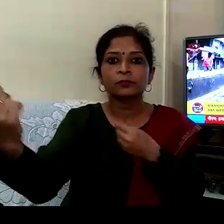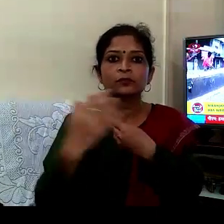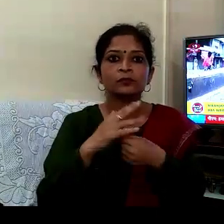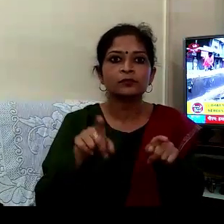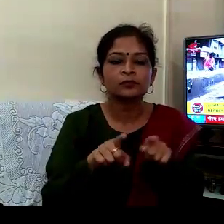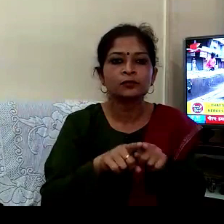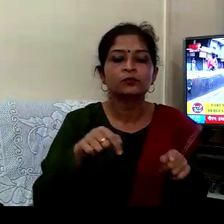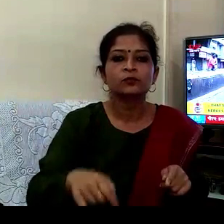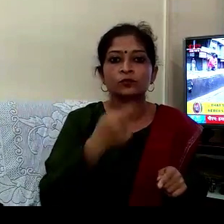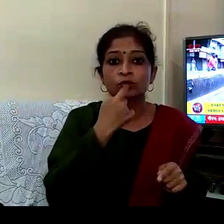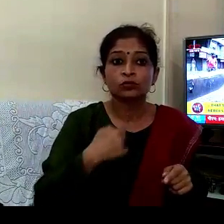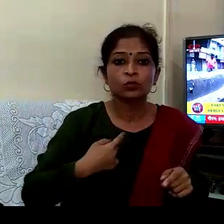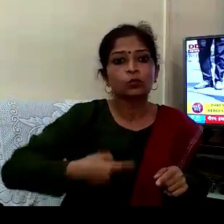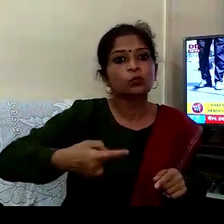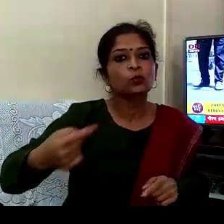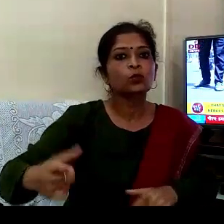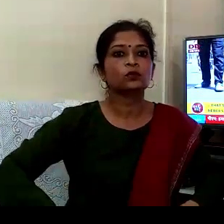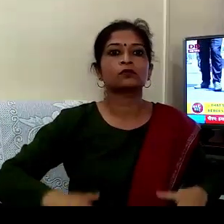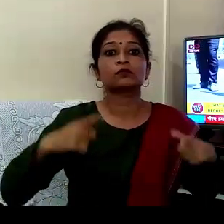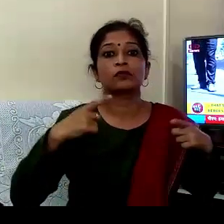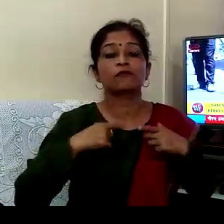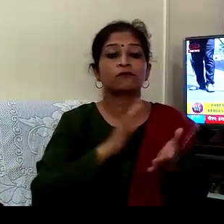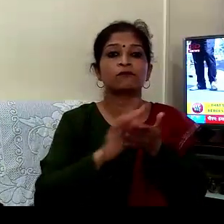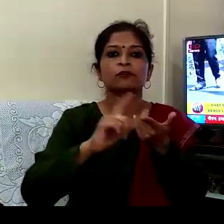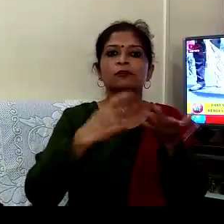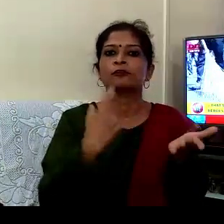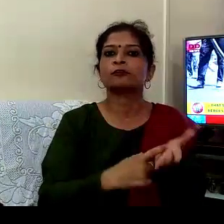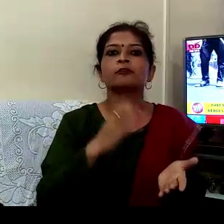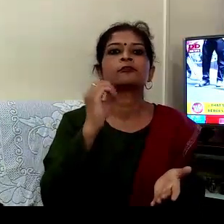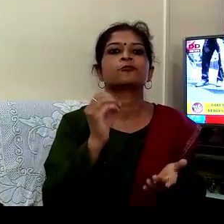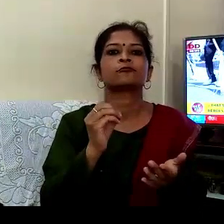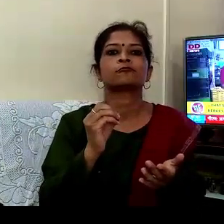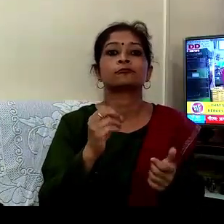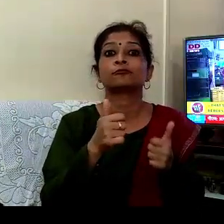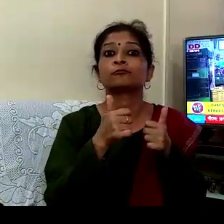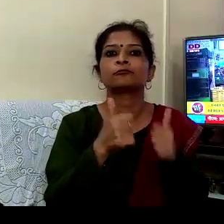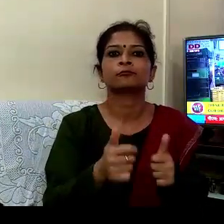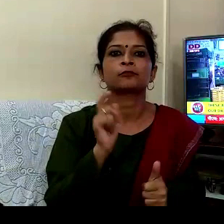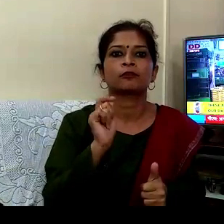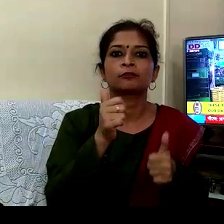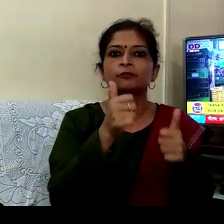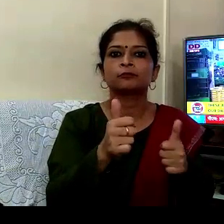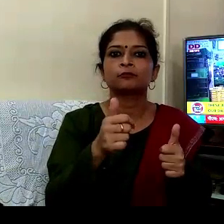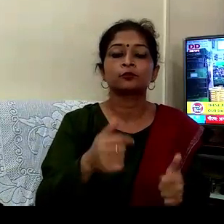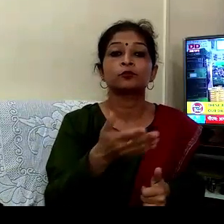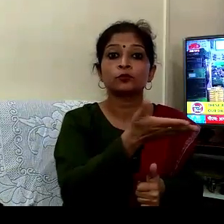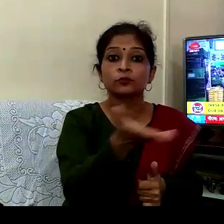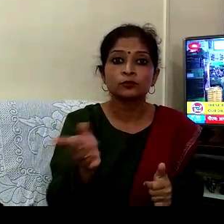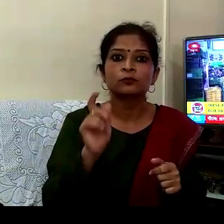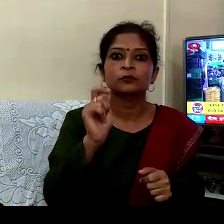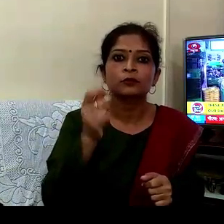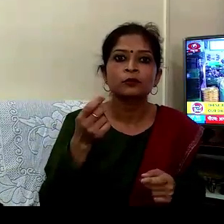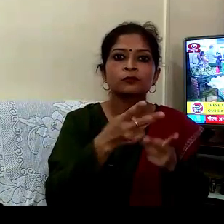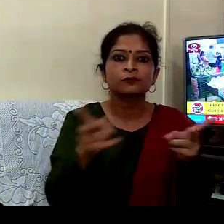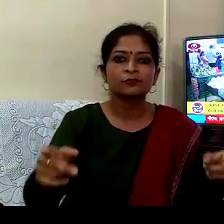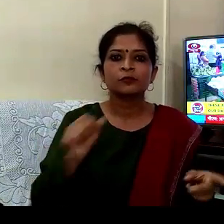ڈیلی لائف ہیروز ہیں یہ بات صحیح بھی ہے یہ وہ لوگ ہیں جن کی وجہ سے ہماری روز